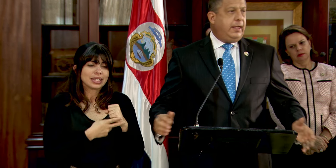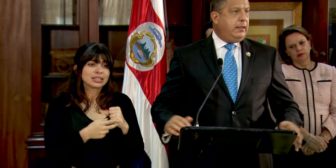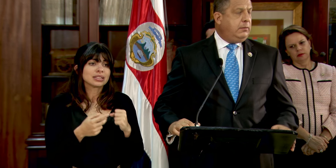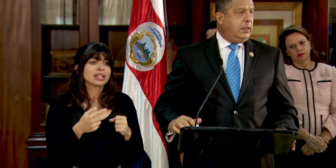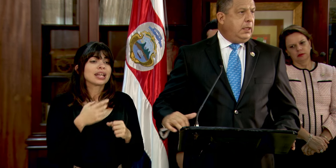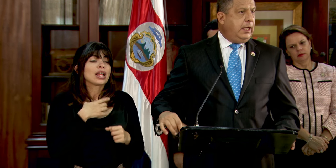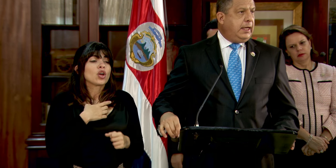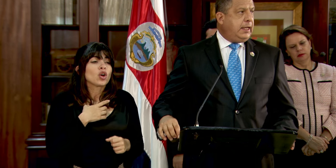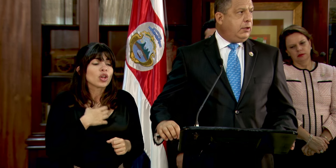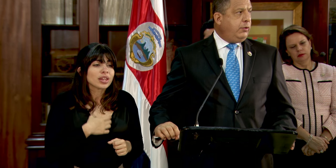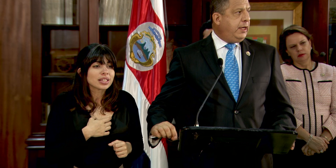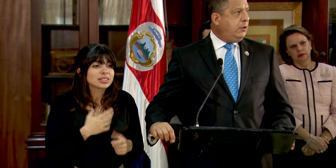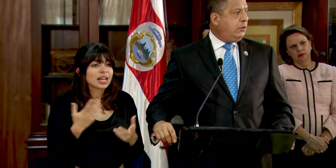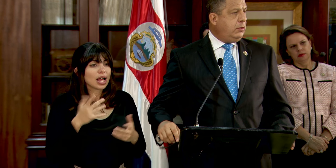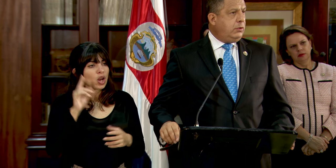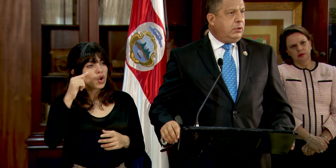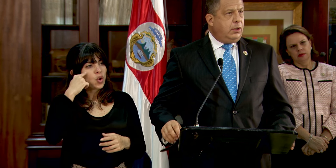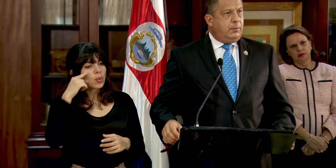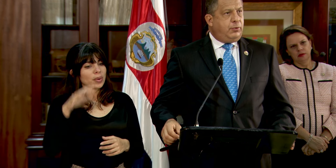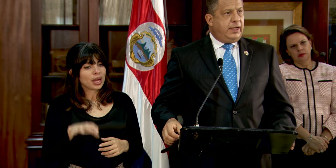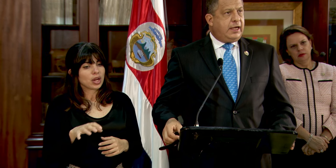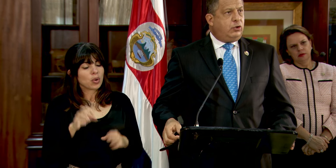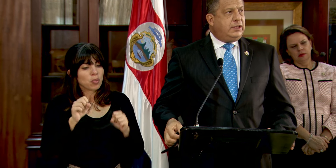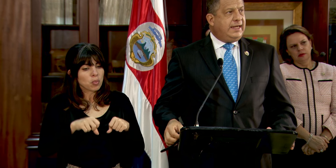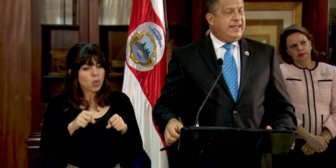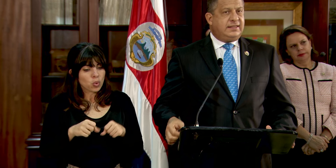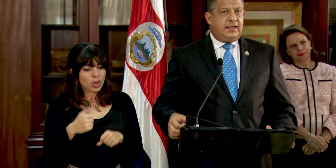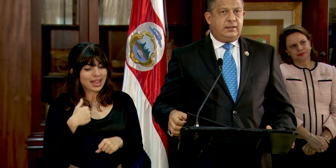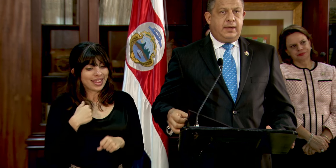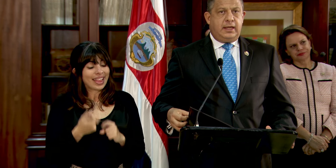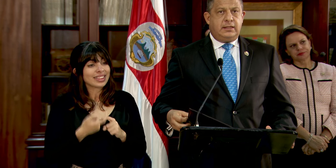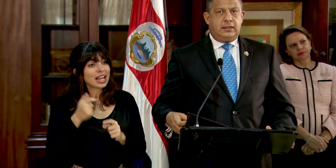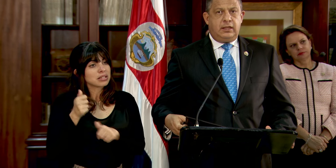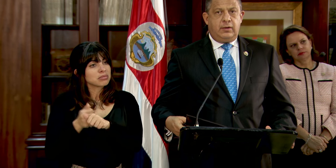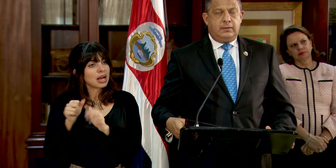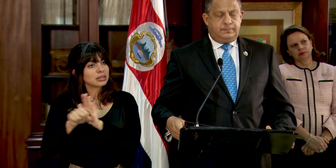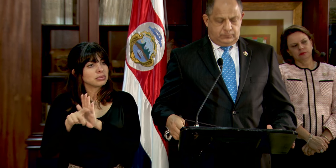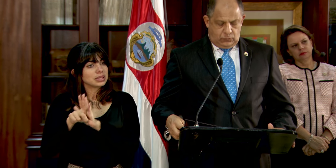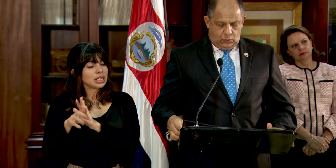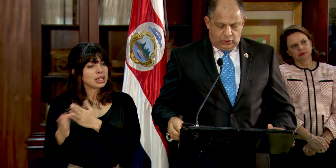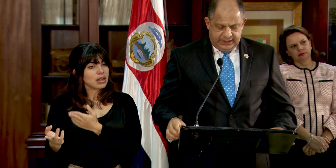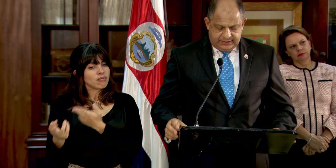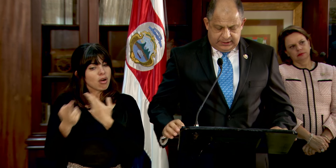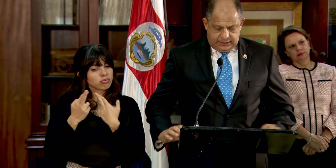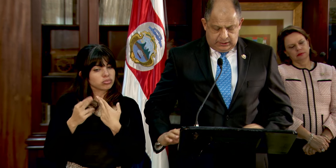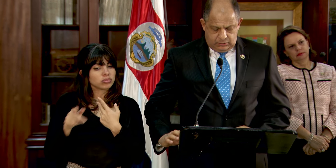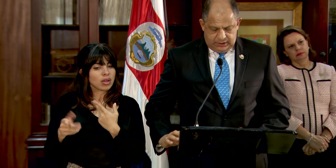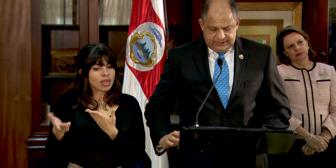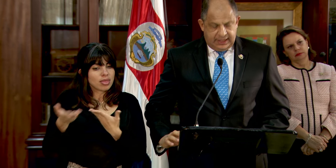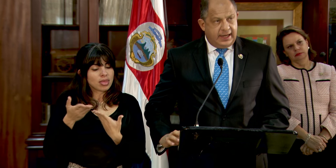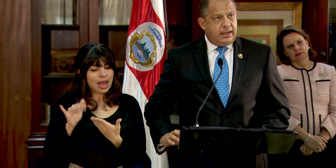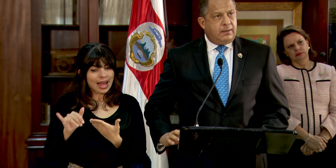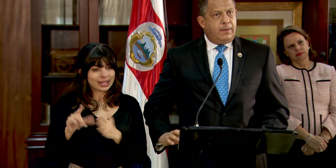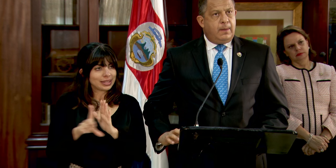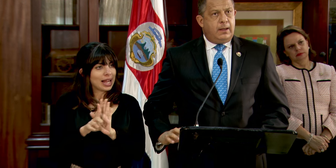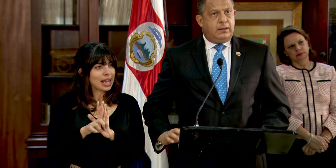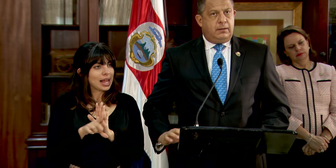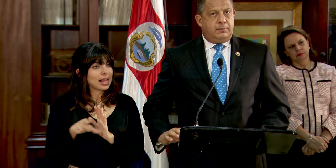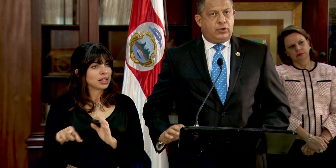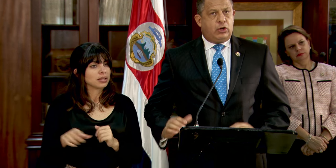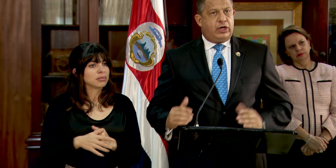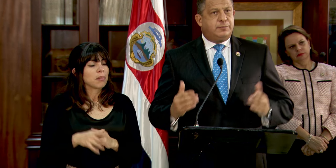deseable era que el Gobierno pudiera contar desde la Asamblea Legislativa con esa ley